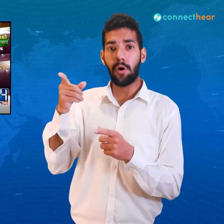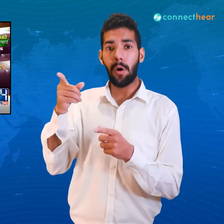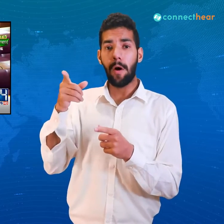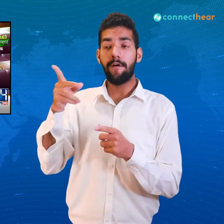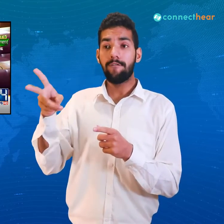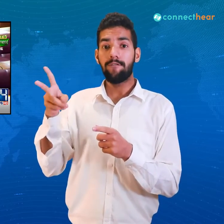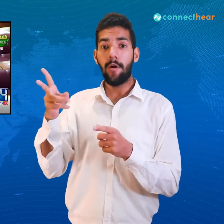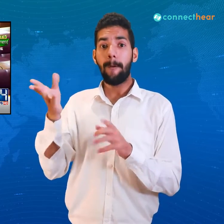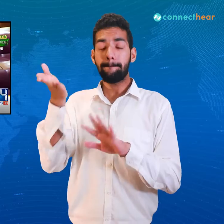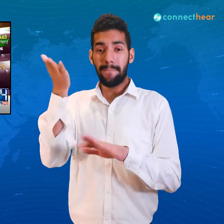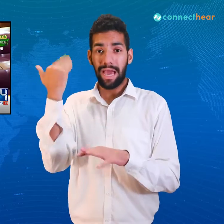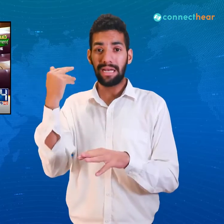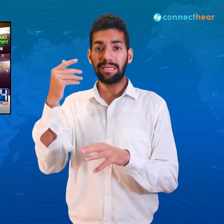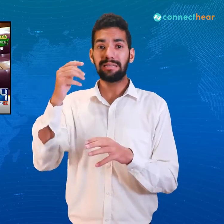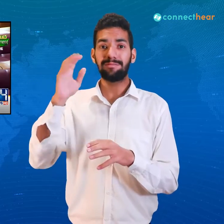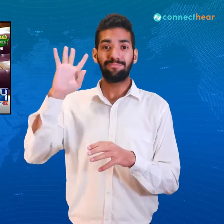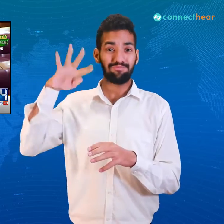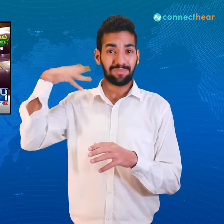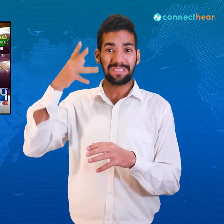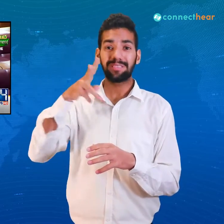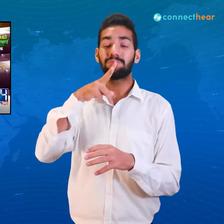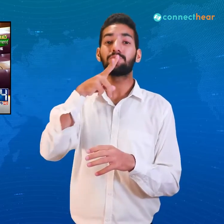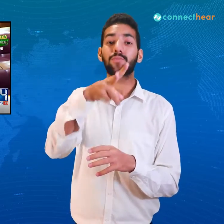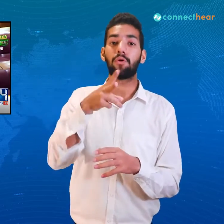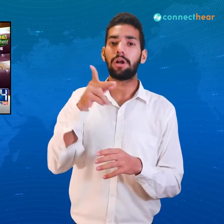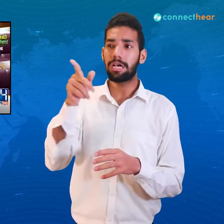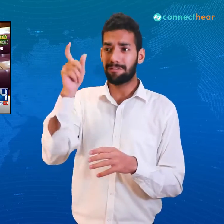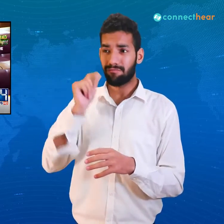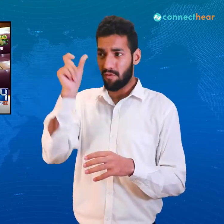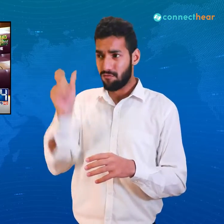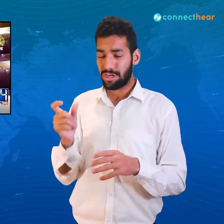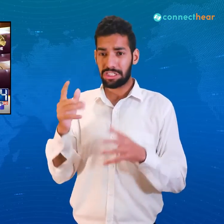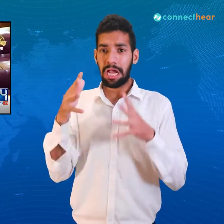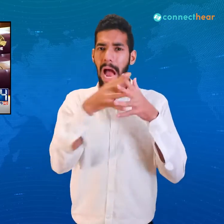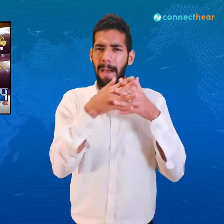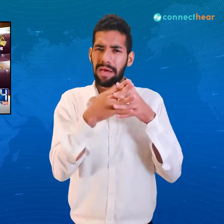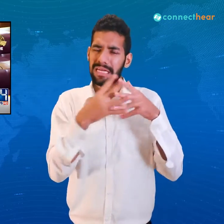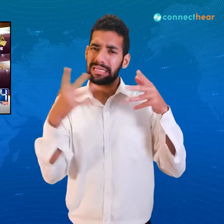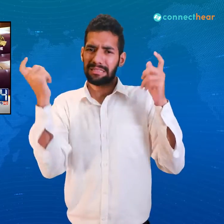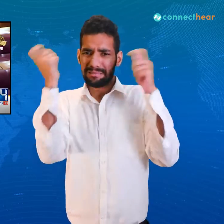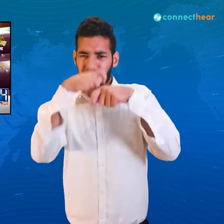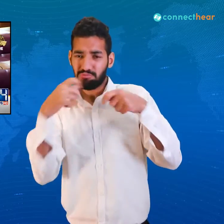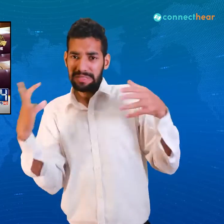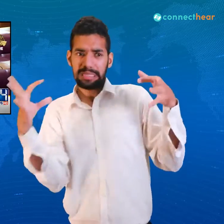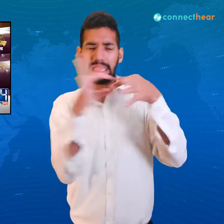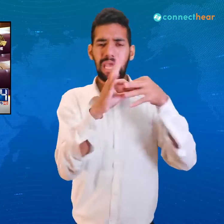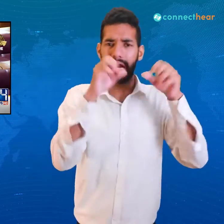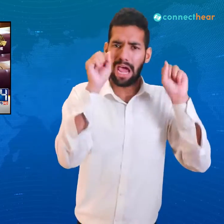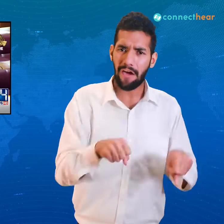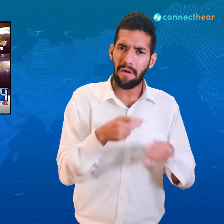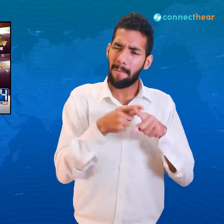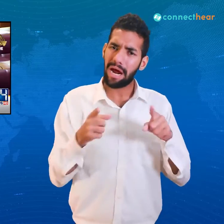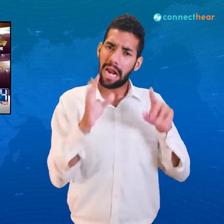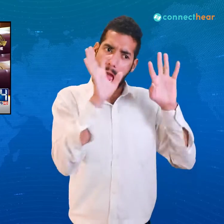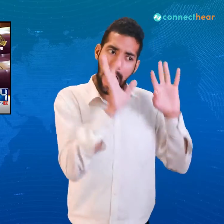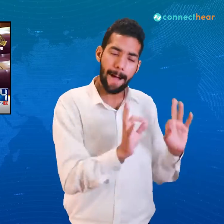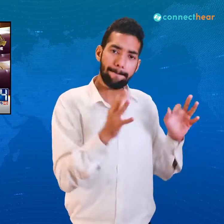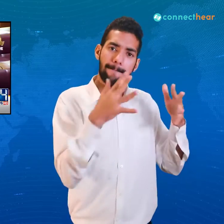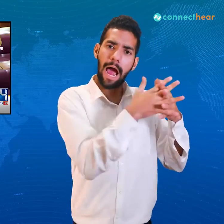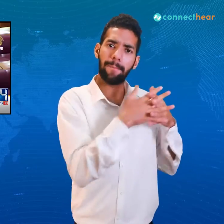بہران کو میرے محترم مولانا صاحب یہودی اور امریکی ایجنٹ کہتے تھے یہ کیسا ایجنٹ